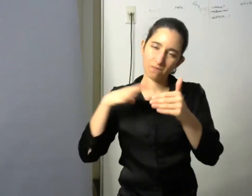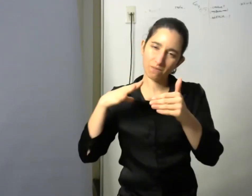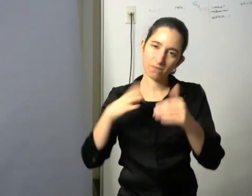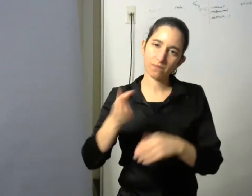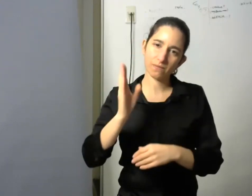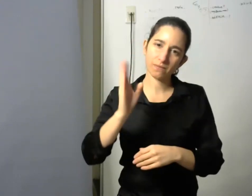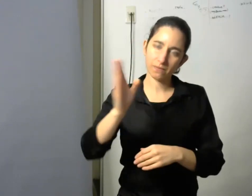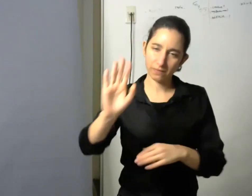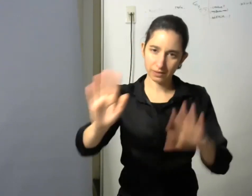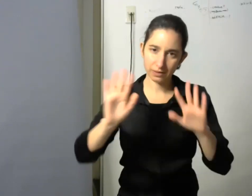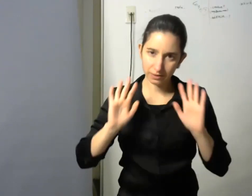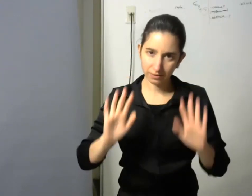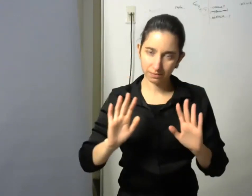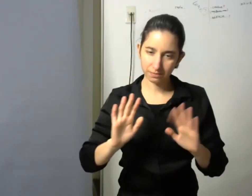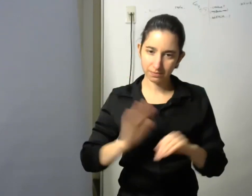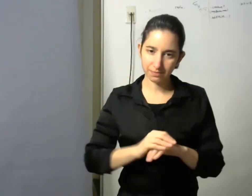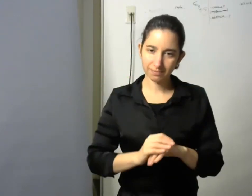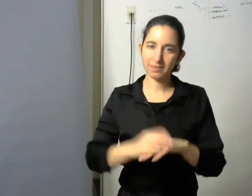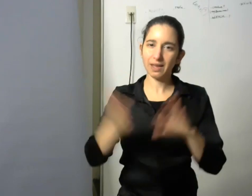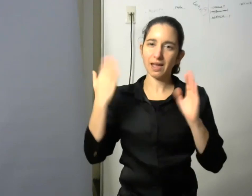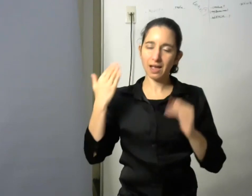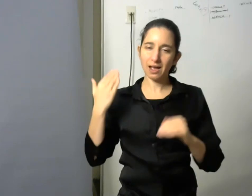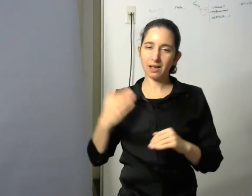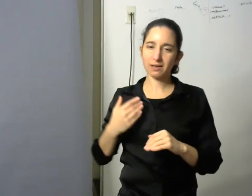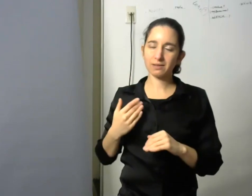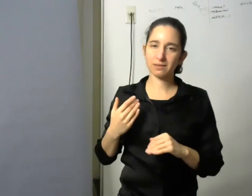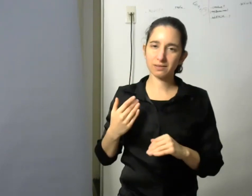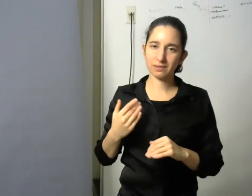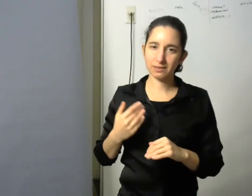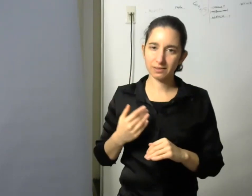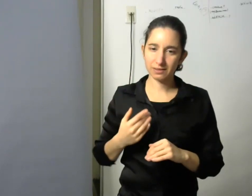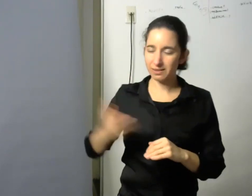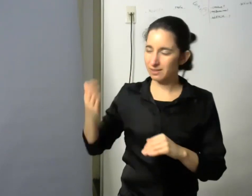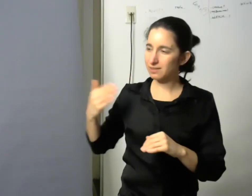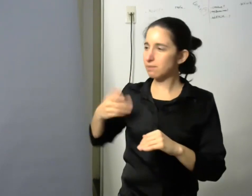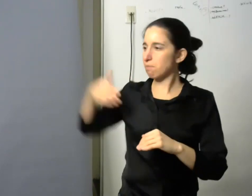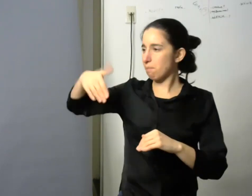como dijo Campaño como dijo dijeron Marcelo y